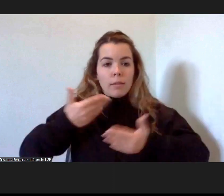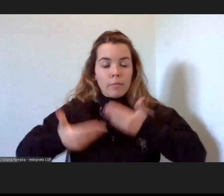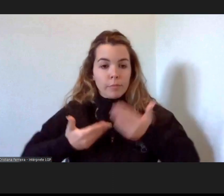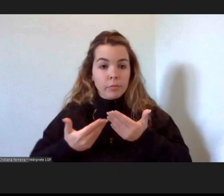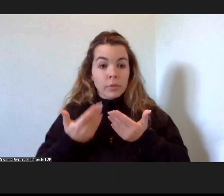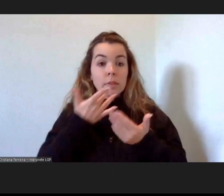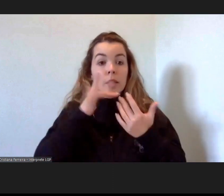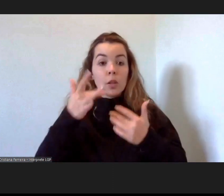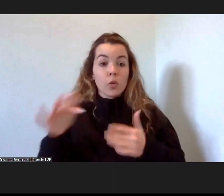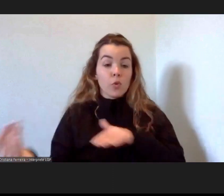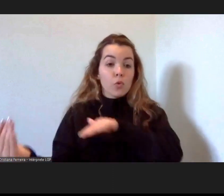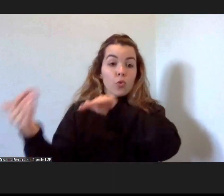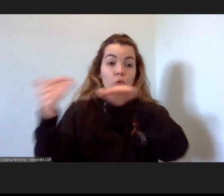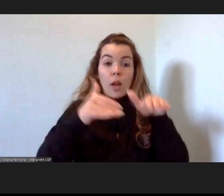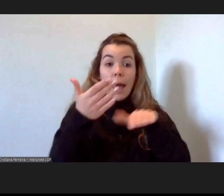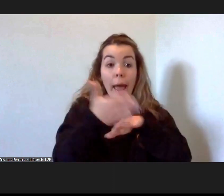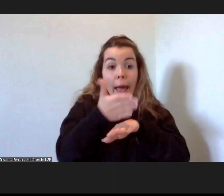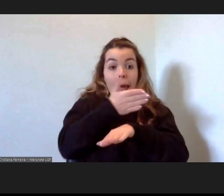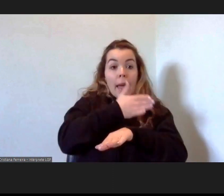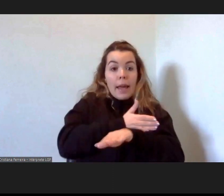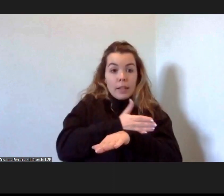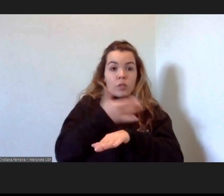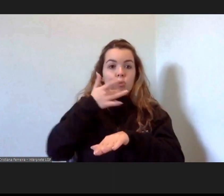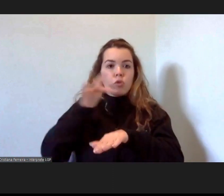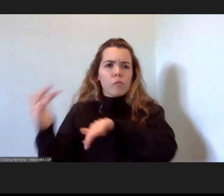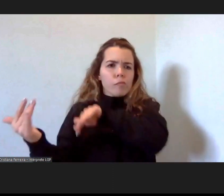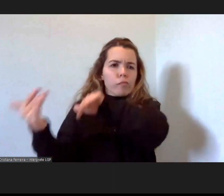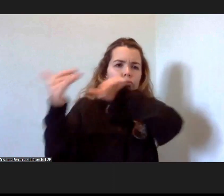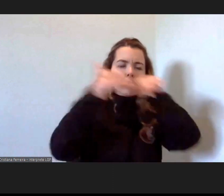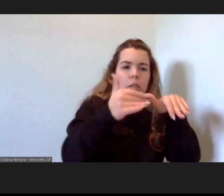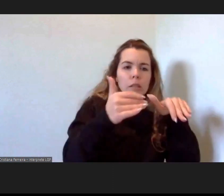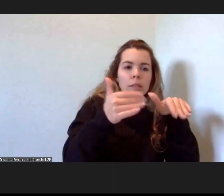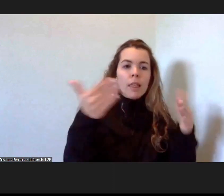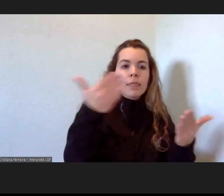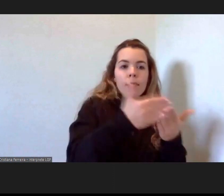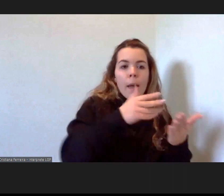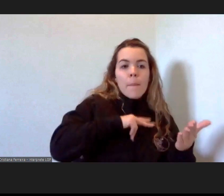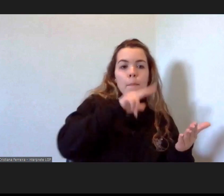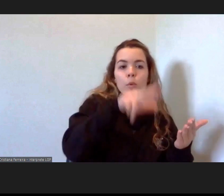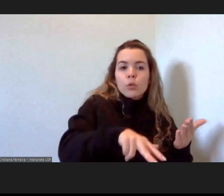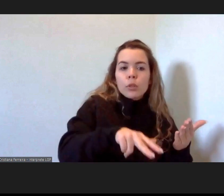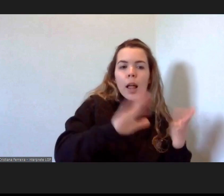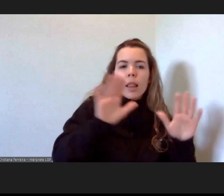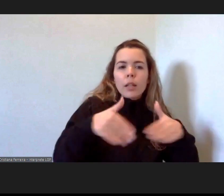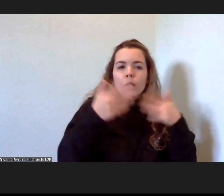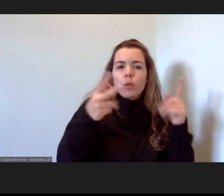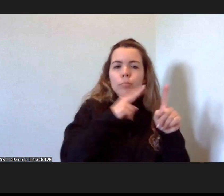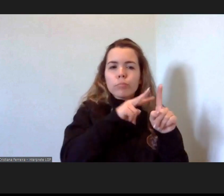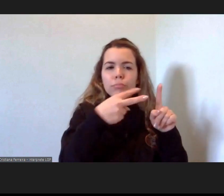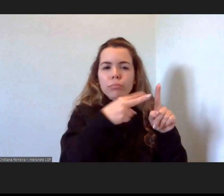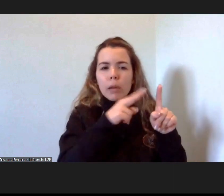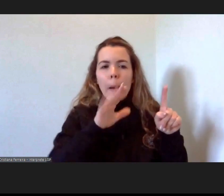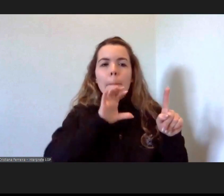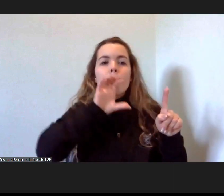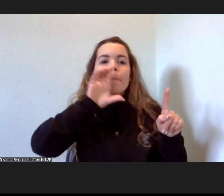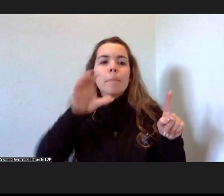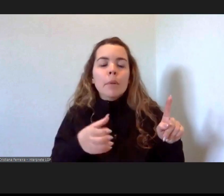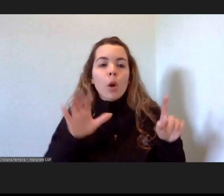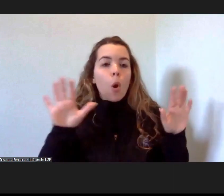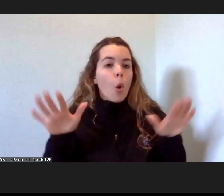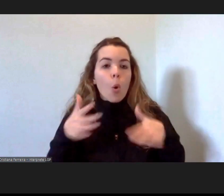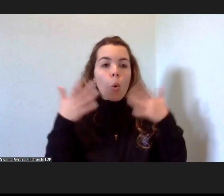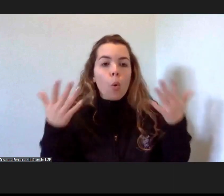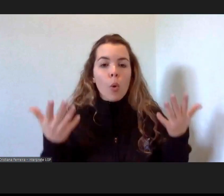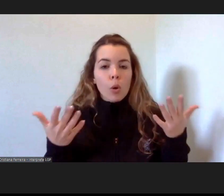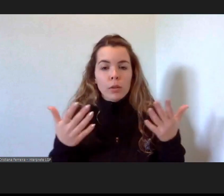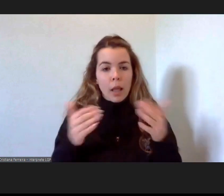imigrantes virem para Portugal, qual é a percepção que tem no nosso país, a nível das